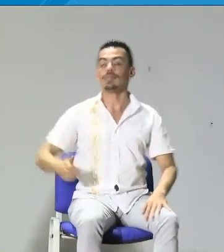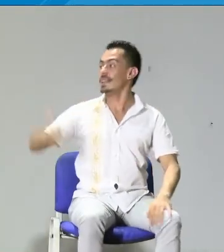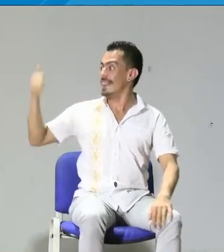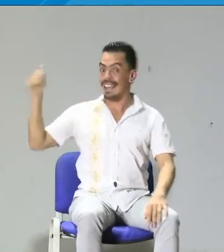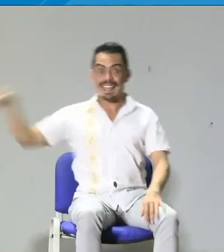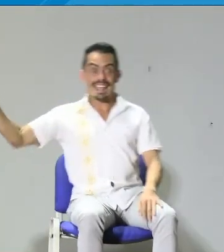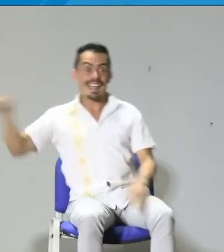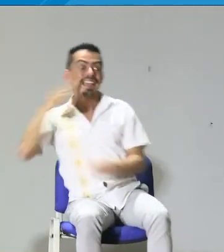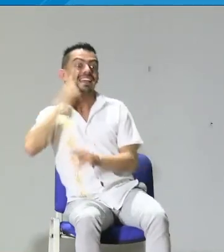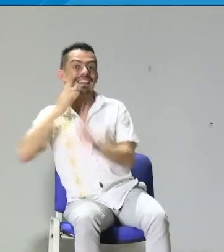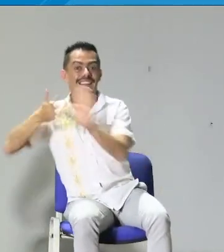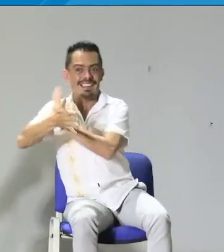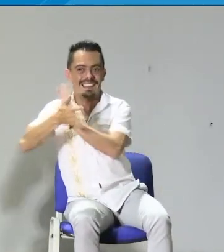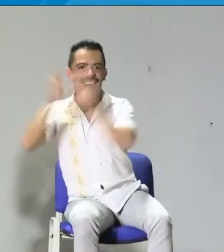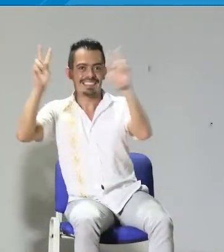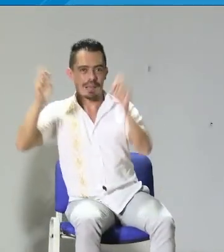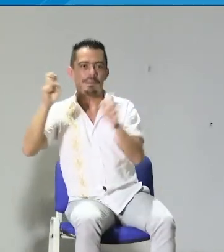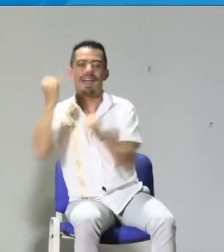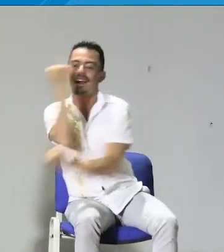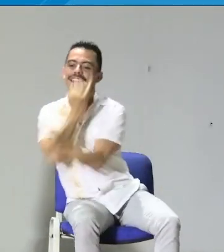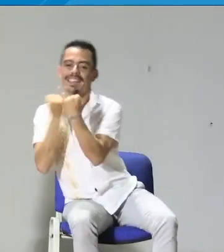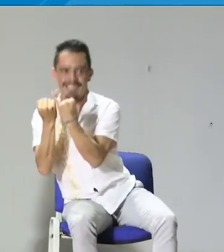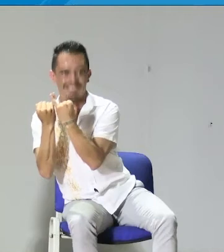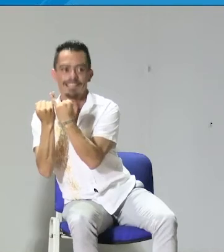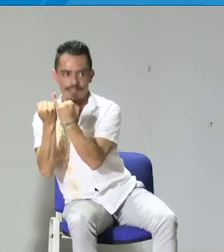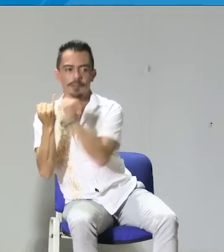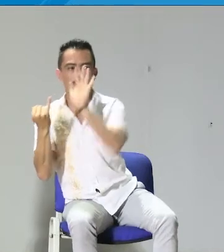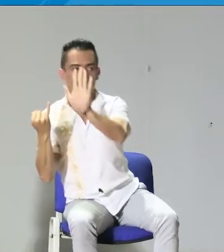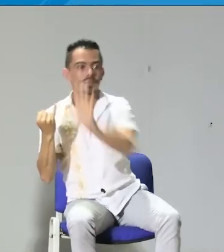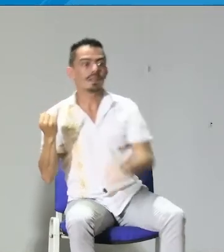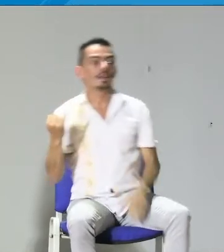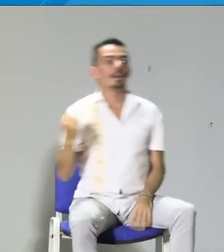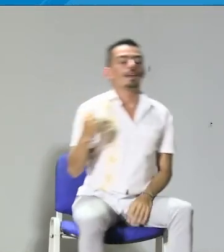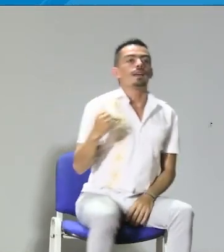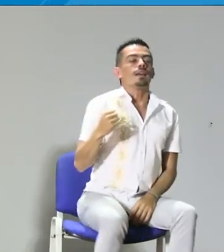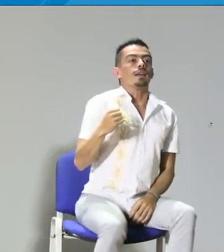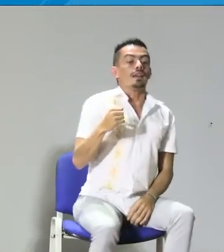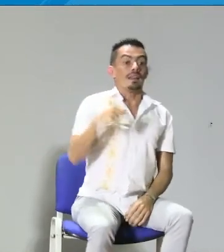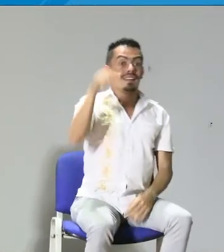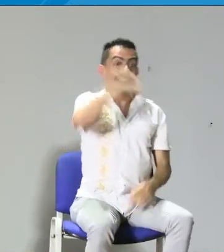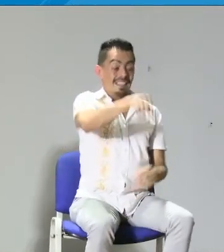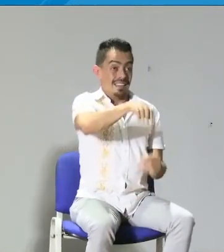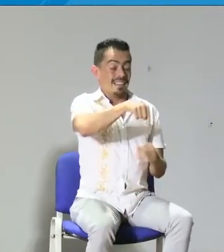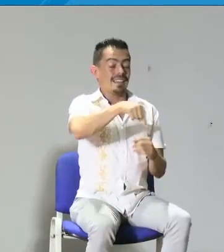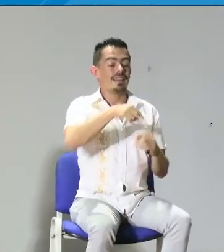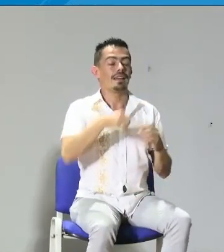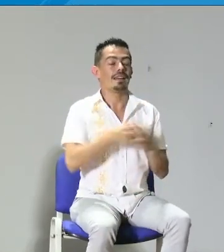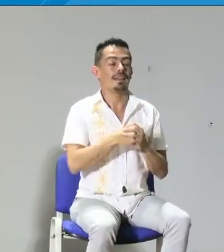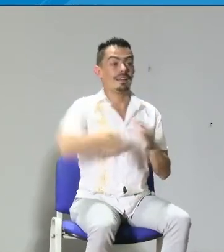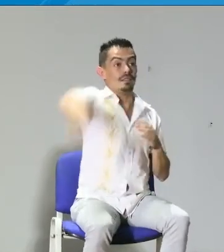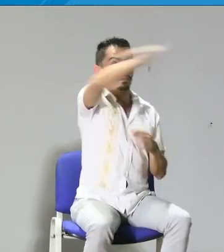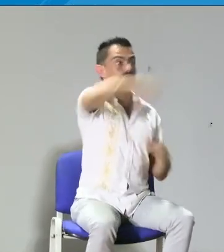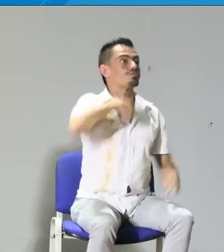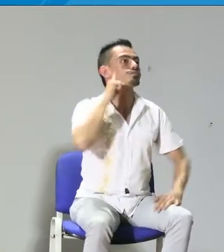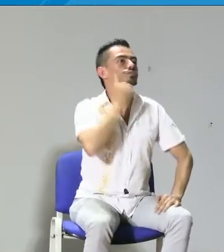vieran un poco la diapositiva que estábamos viendo en este momento. Es importante que cuando hablamos de identidad,